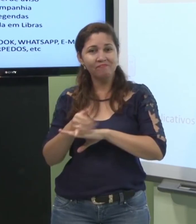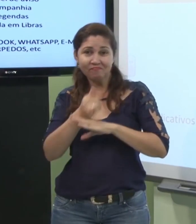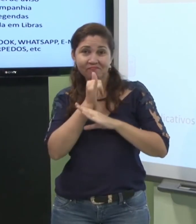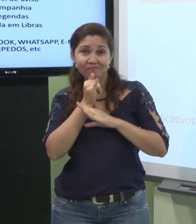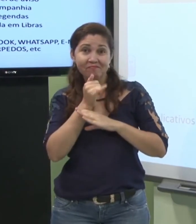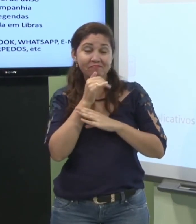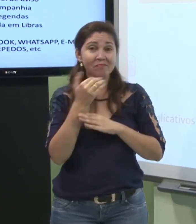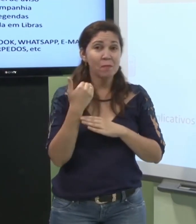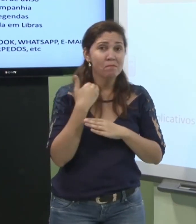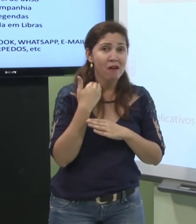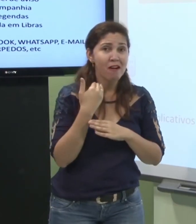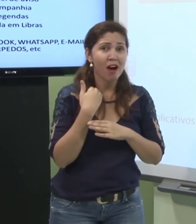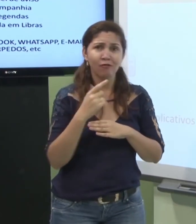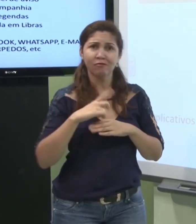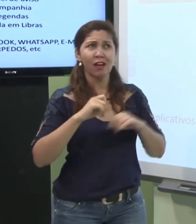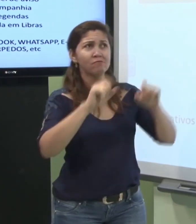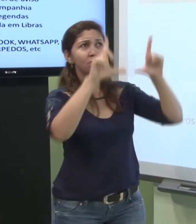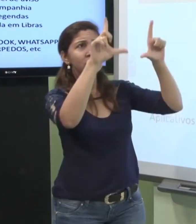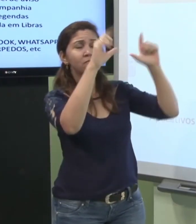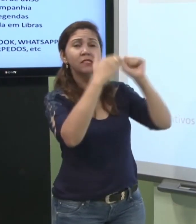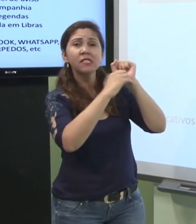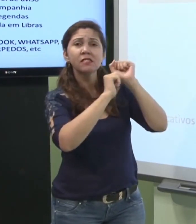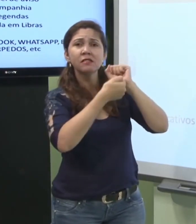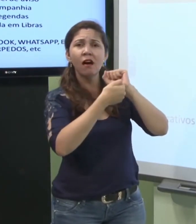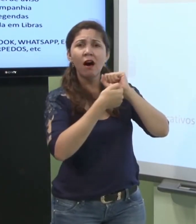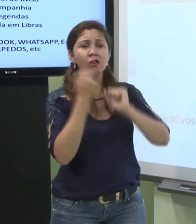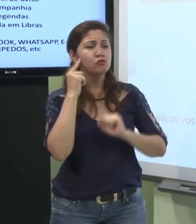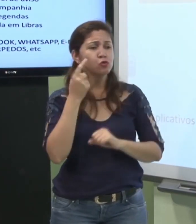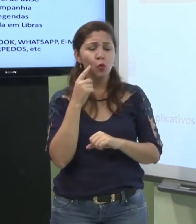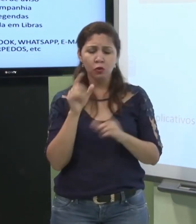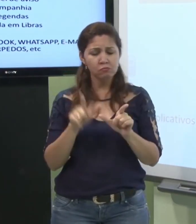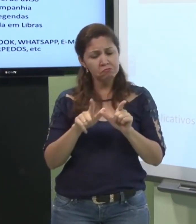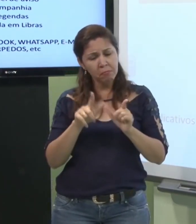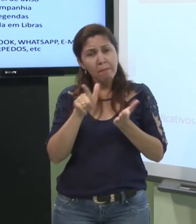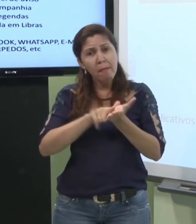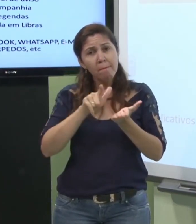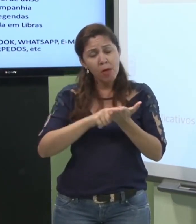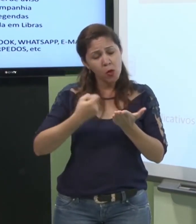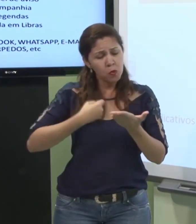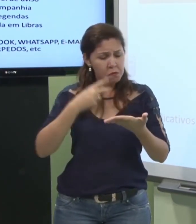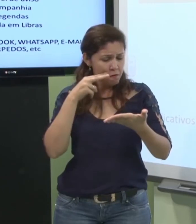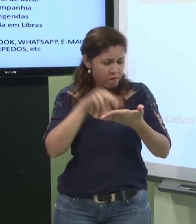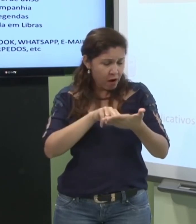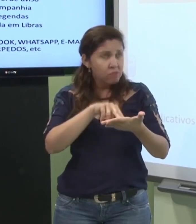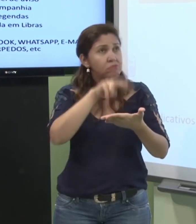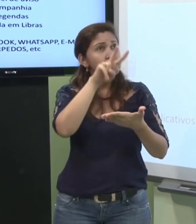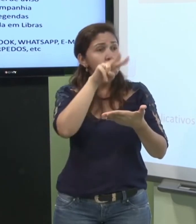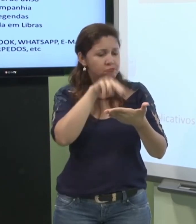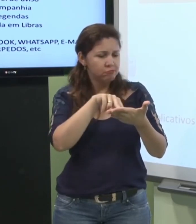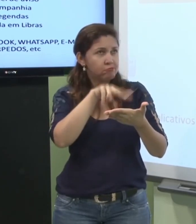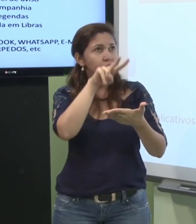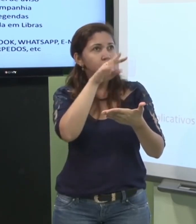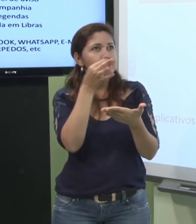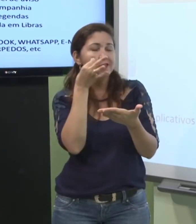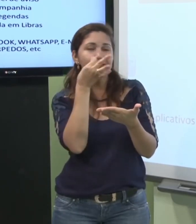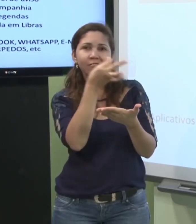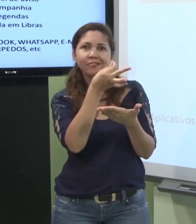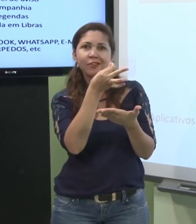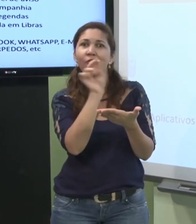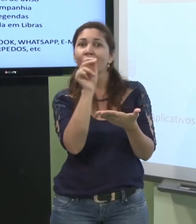exemplo, o surdo, ele recebe sua senha e ele fica prestando atenção no painel de senha. Quando